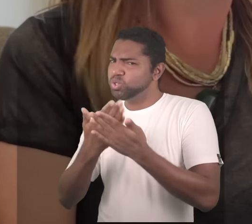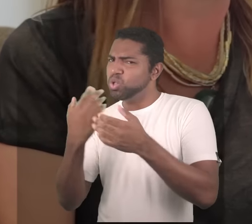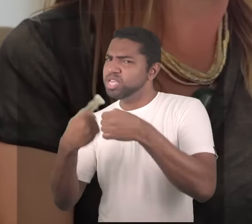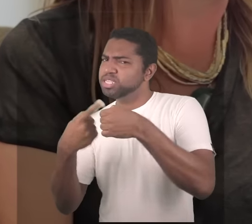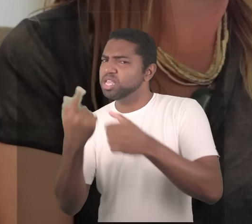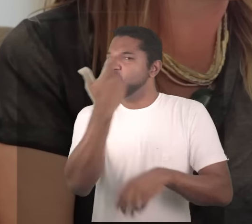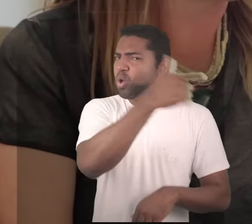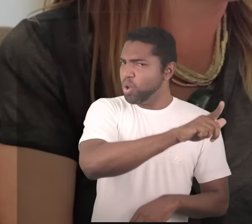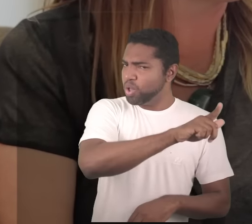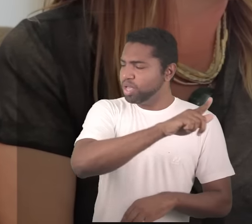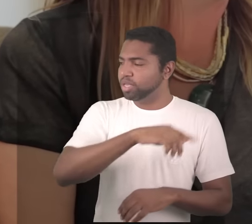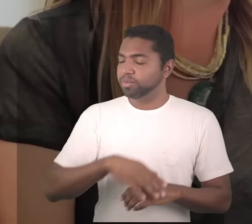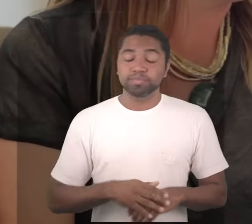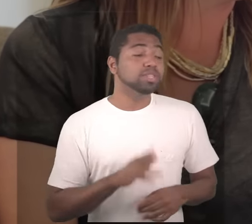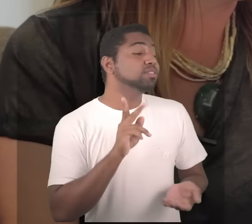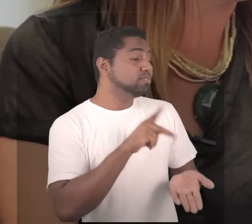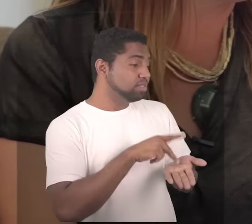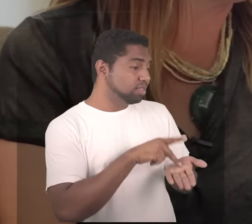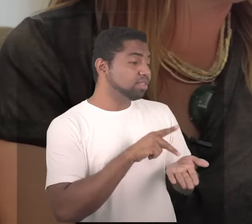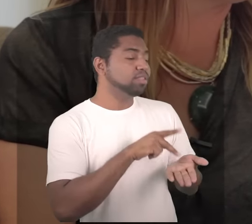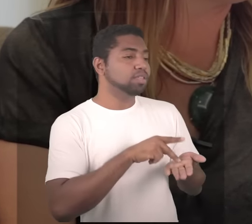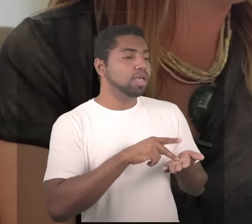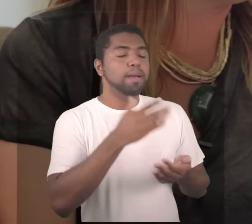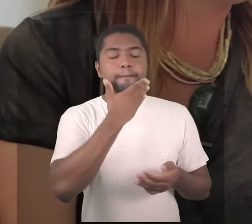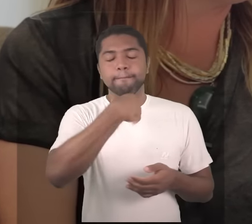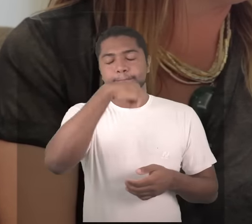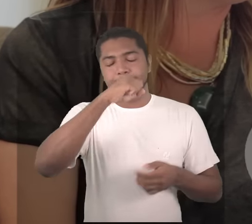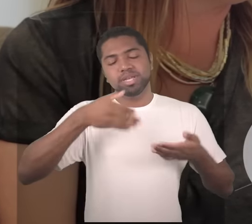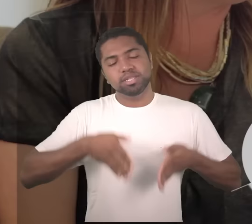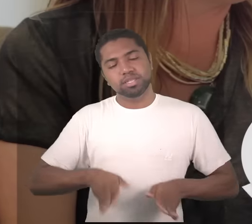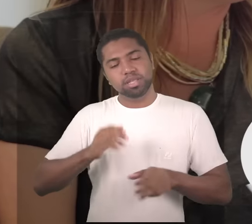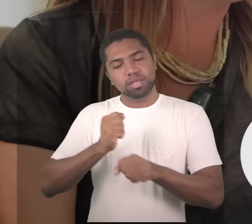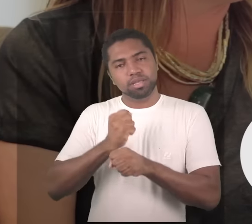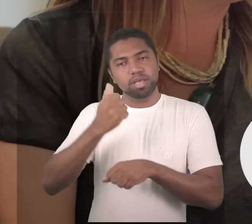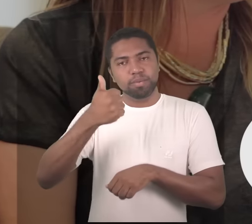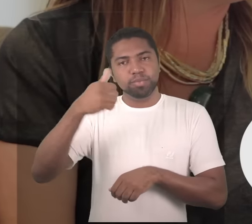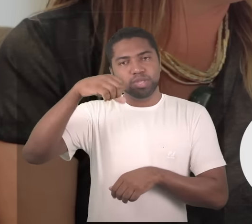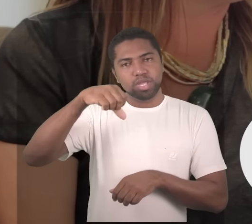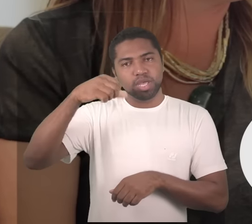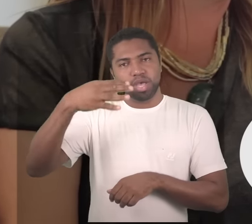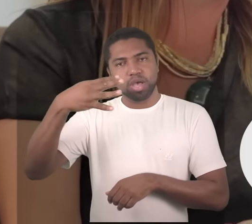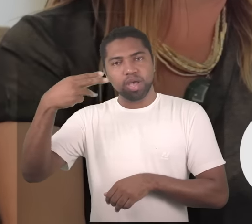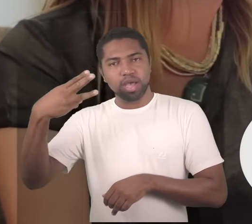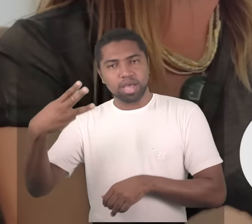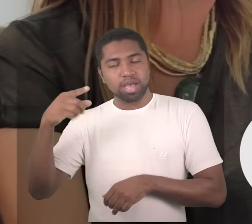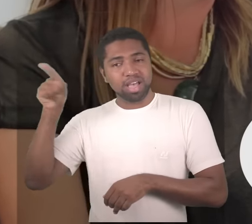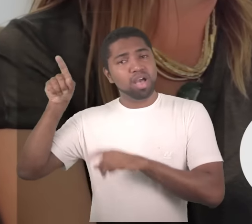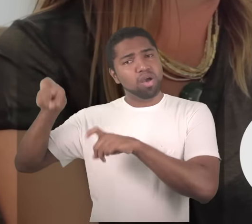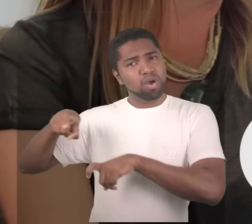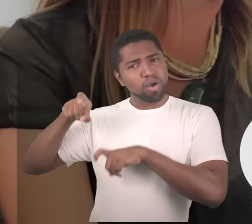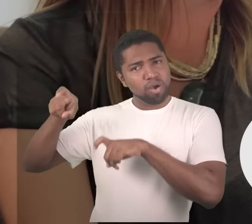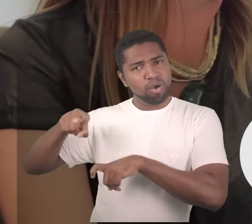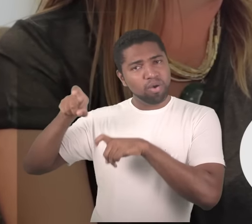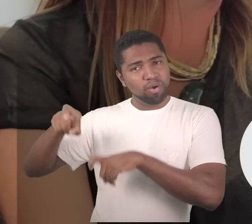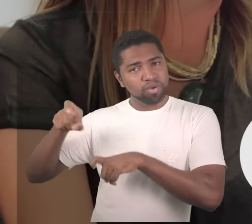o pai nasceu em 43, em Caratinga, na zona rural e tinha aquela preocupação, o primeiro filho da